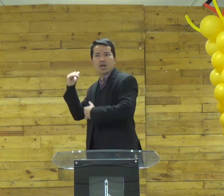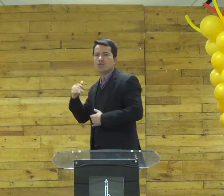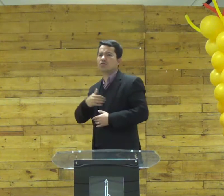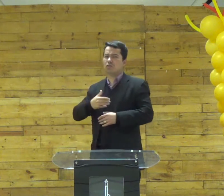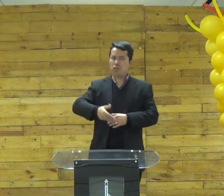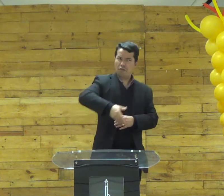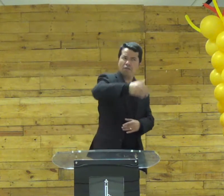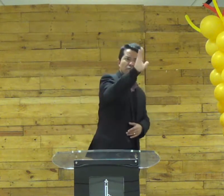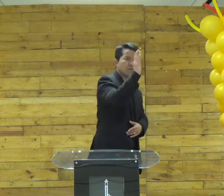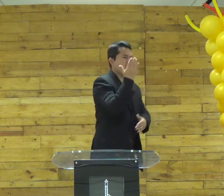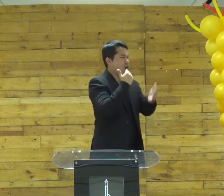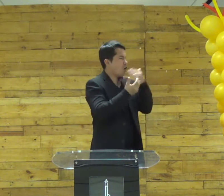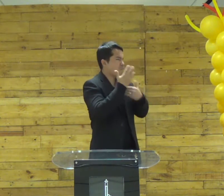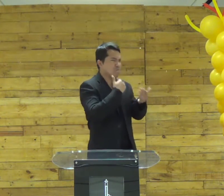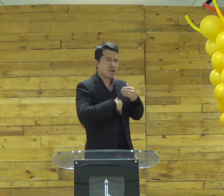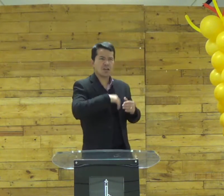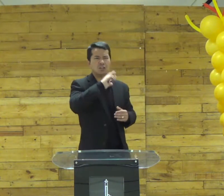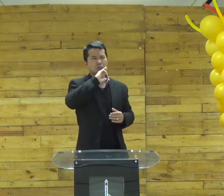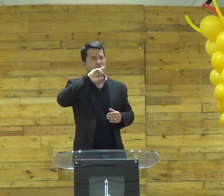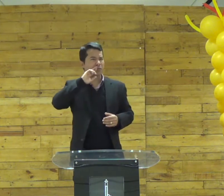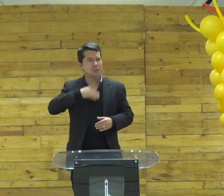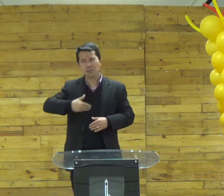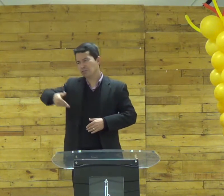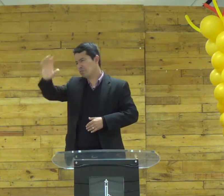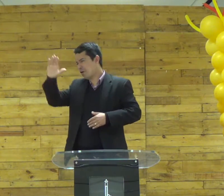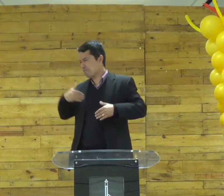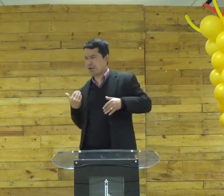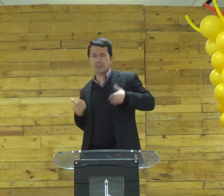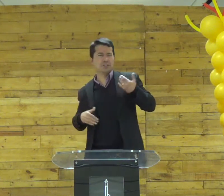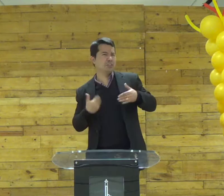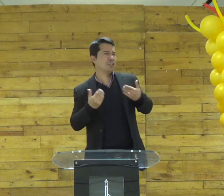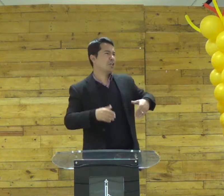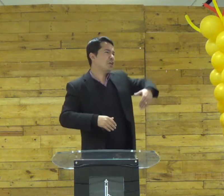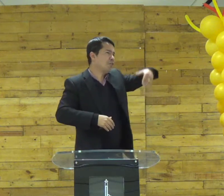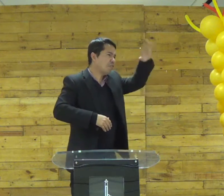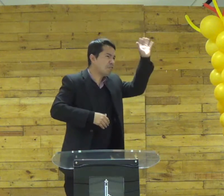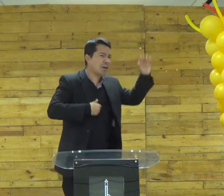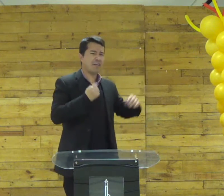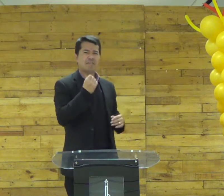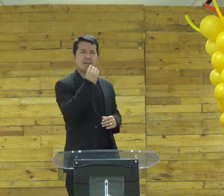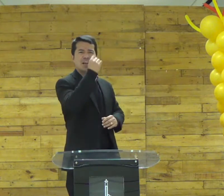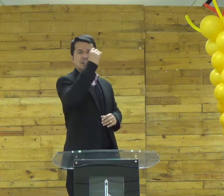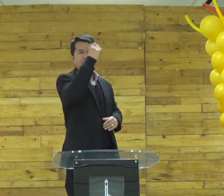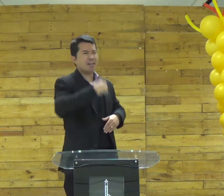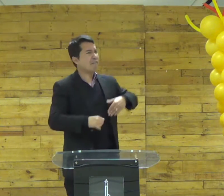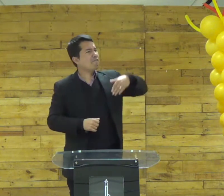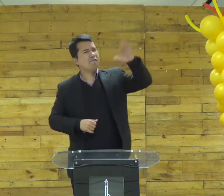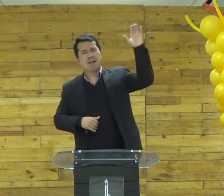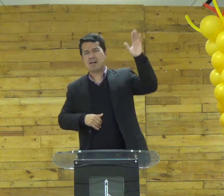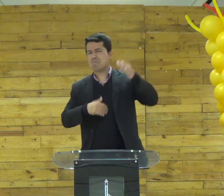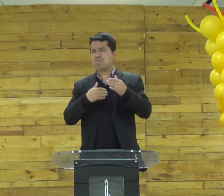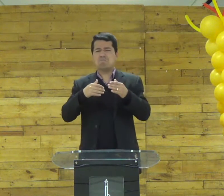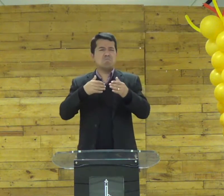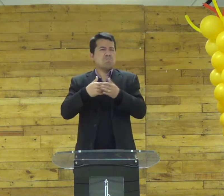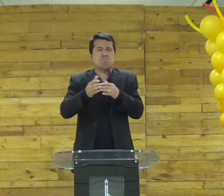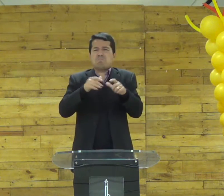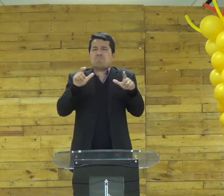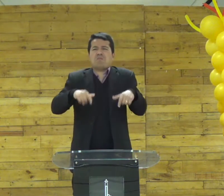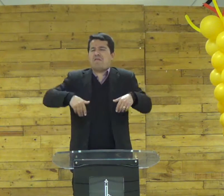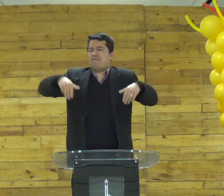antes ele ia comer fora ele ia em restaurante ele ia passear ele fazia viagens ele ia para onde